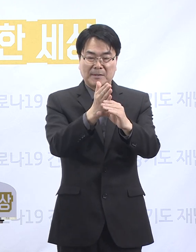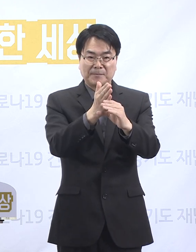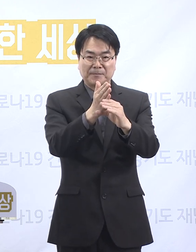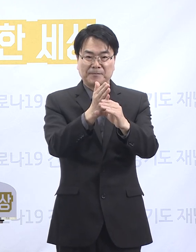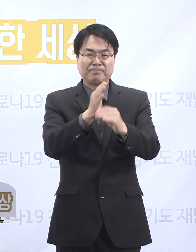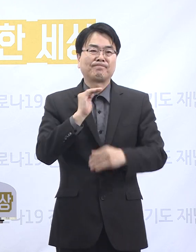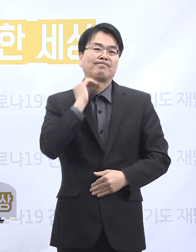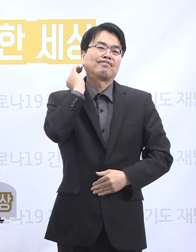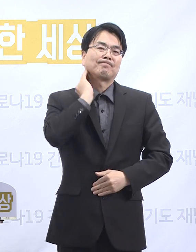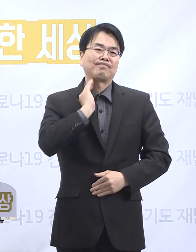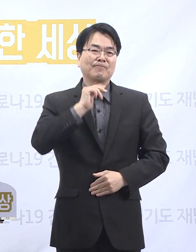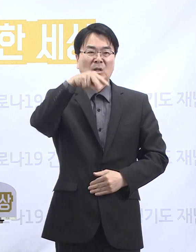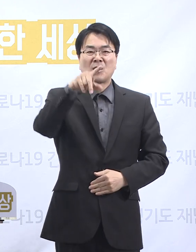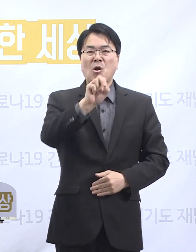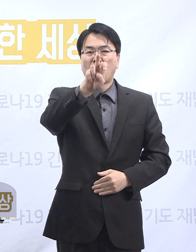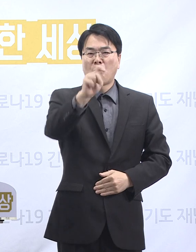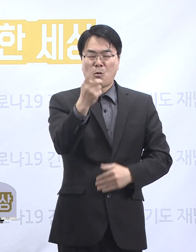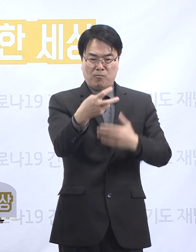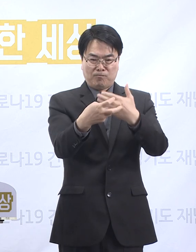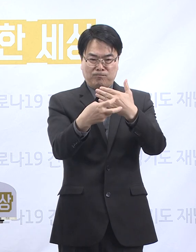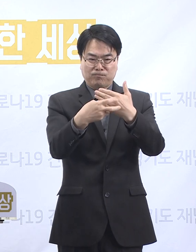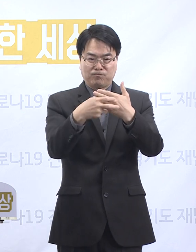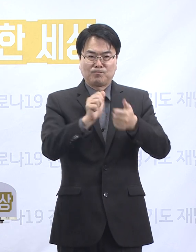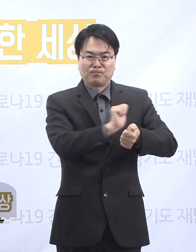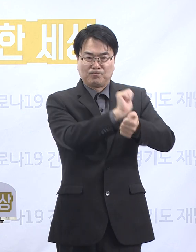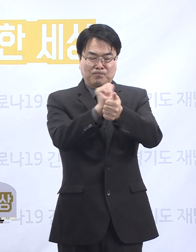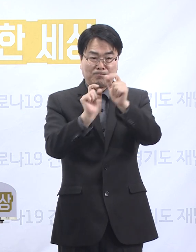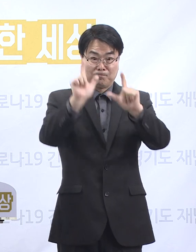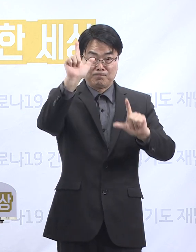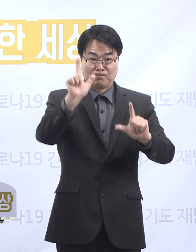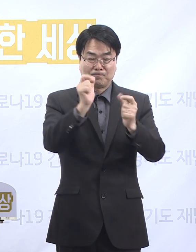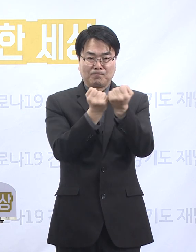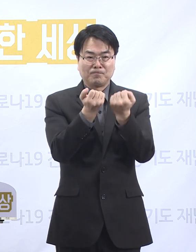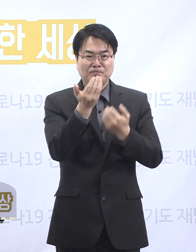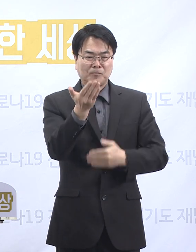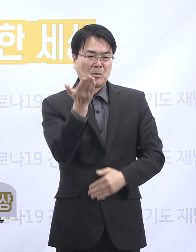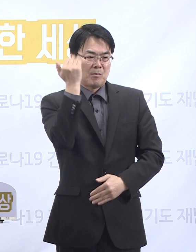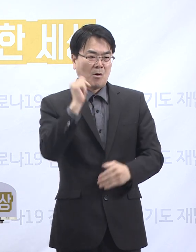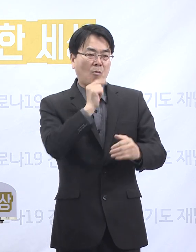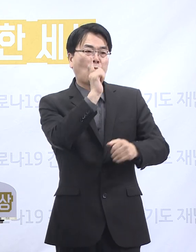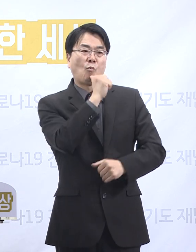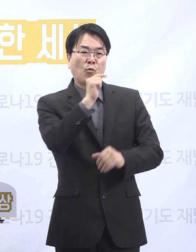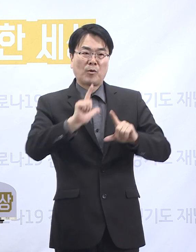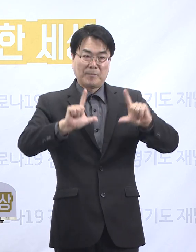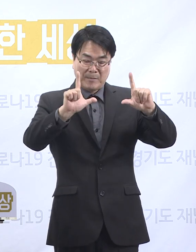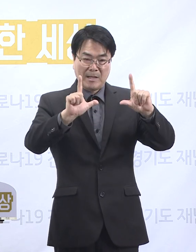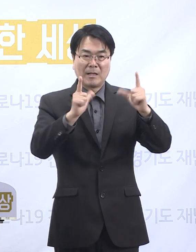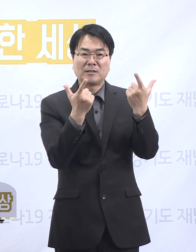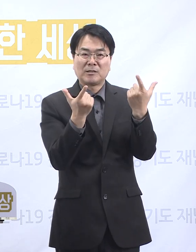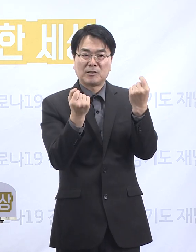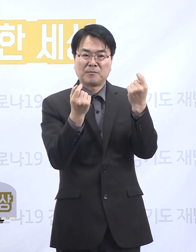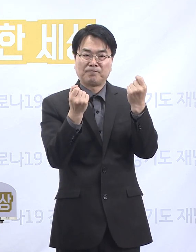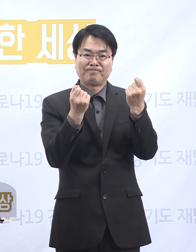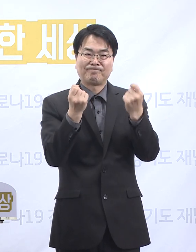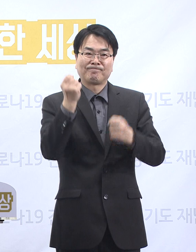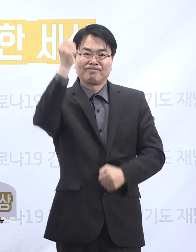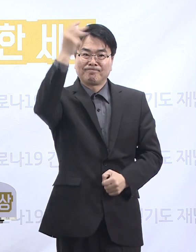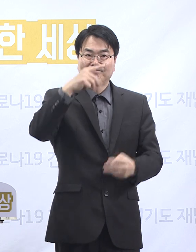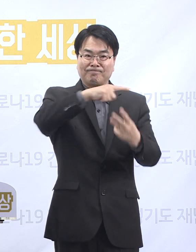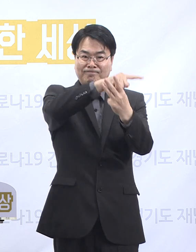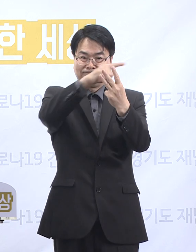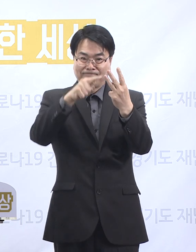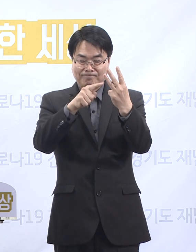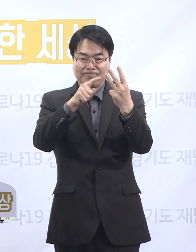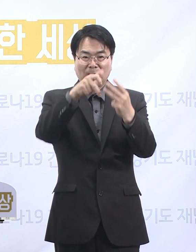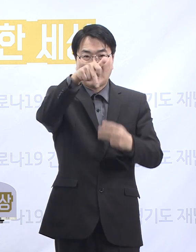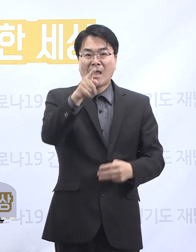의정부 성무병원 집단 감염 상황입니다. 지난 월요일 브리핑 시 말씀드린 것처럼 양주시 베스트케어 요양원에